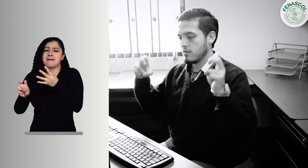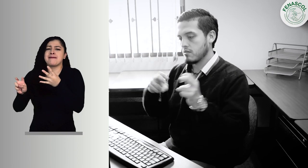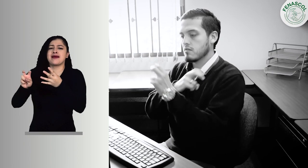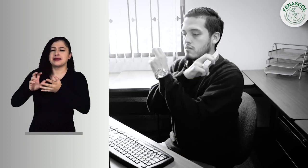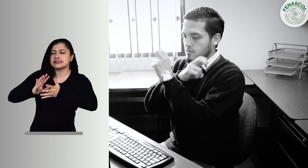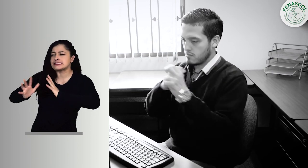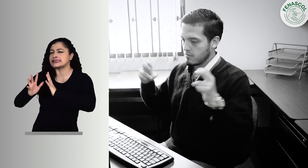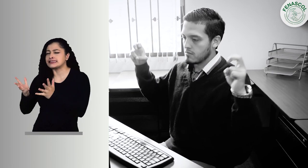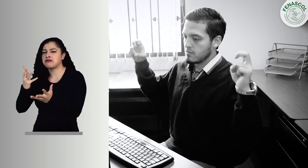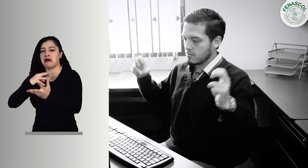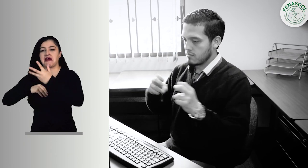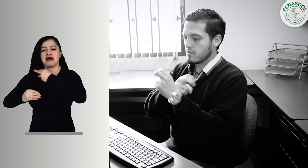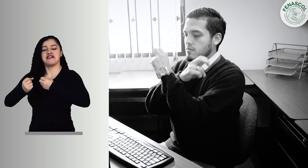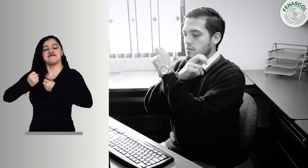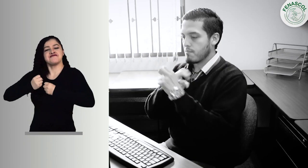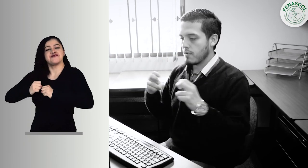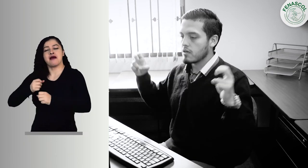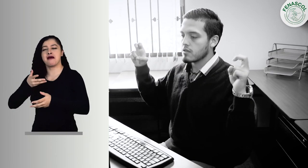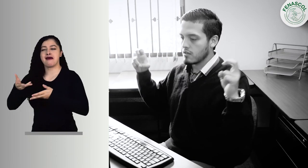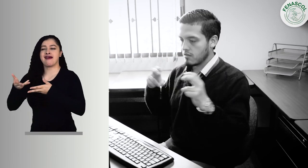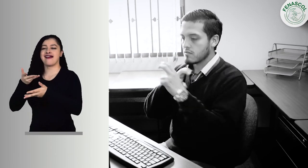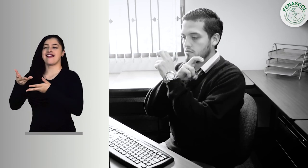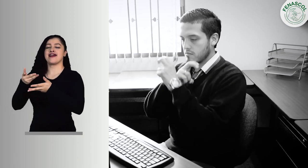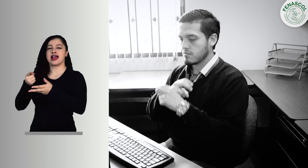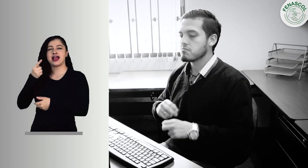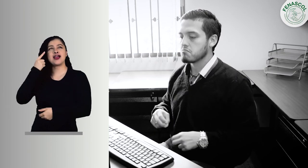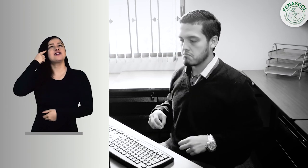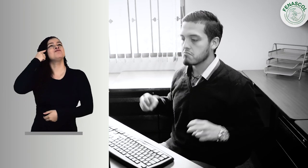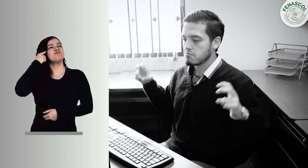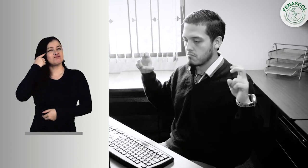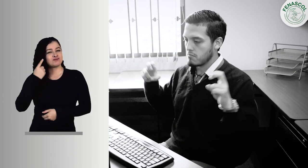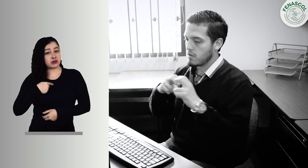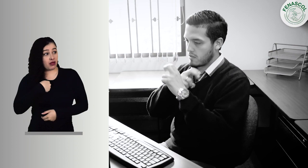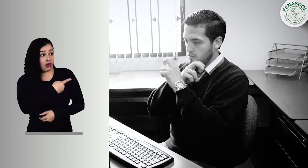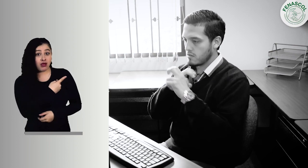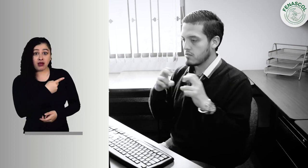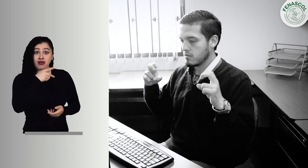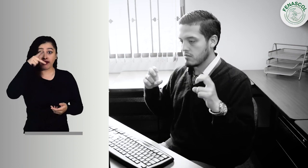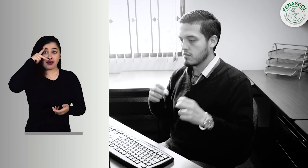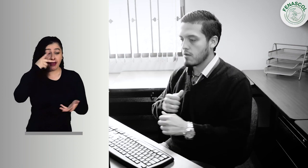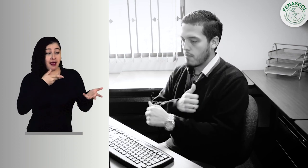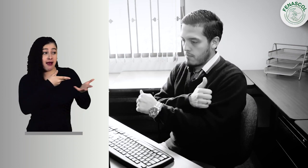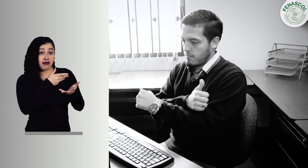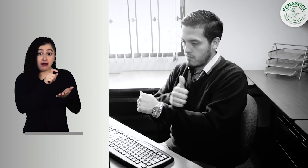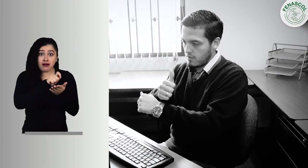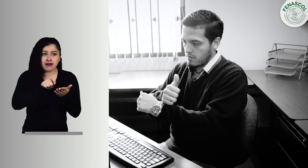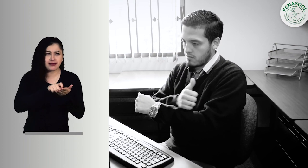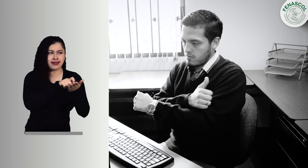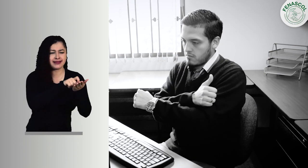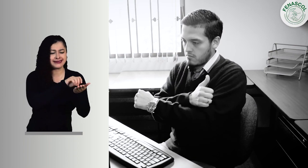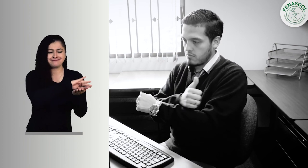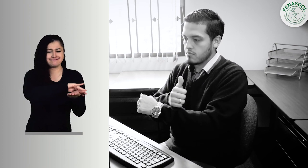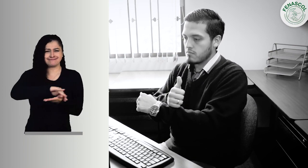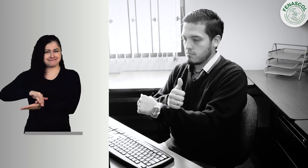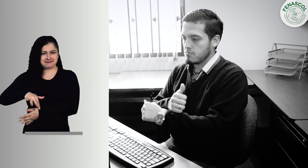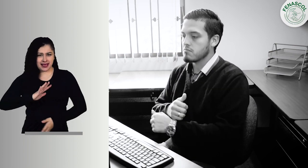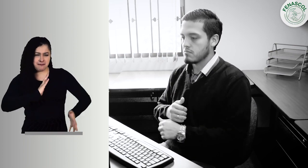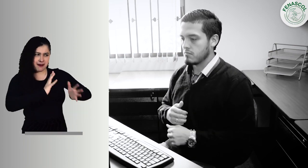Gracias a eso, cada vez que habla con Erika, es menos necesario el uso del papel y lápiz, pues puede comunicarse en esta